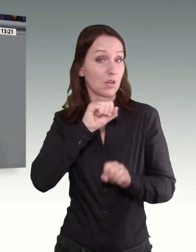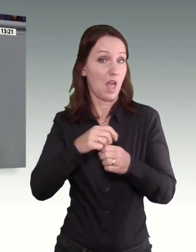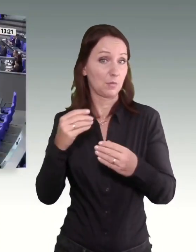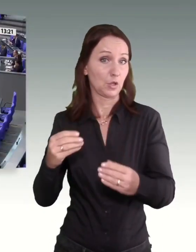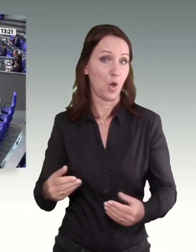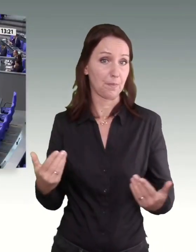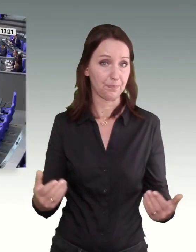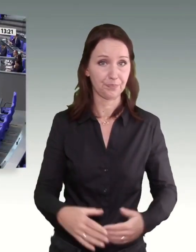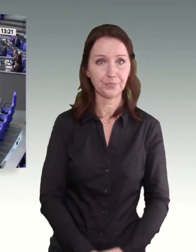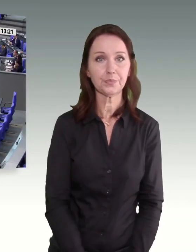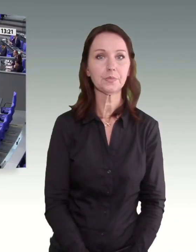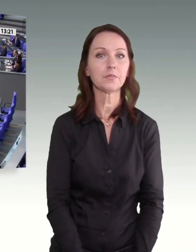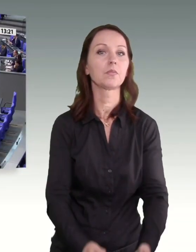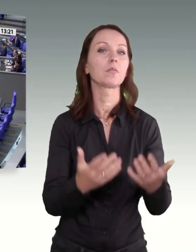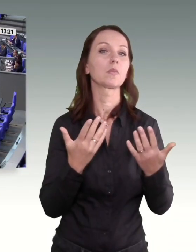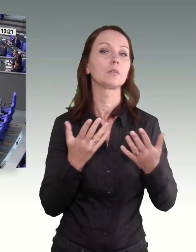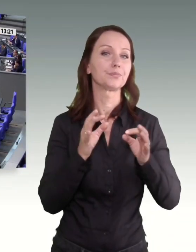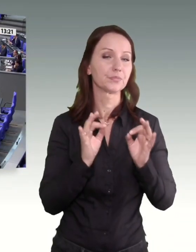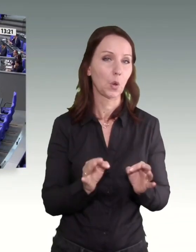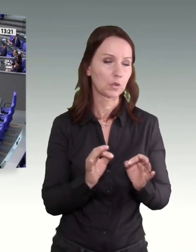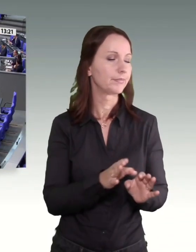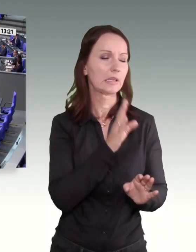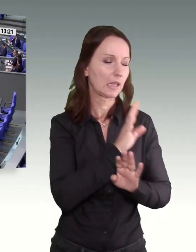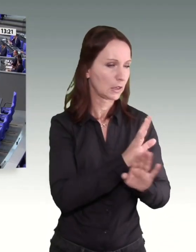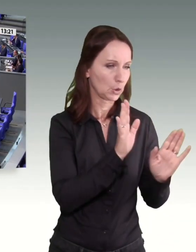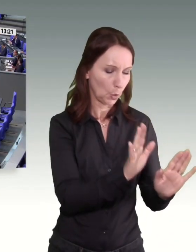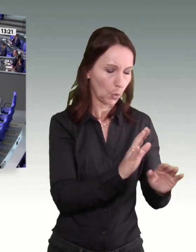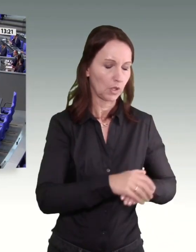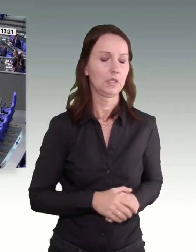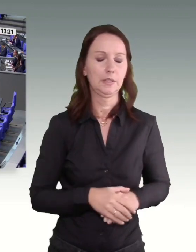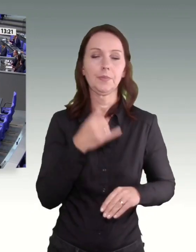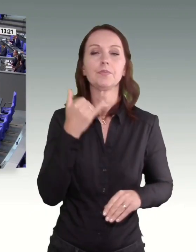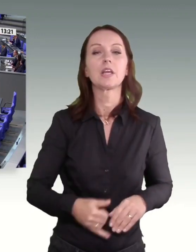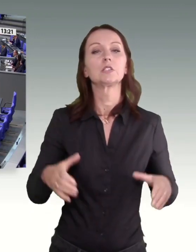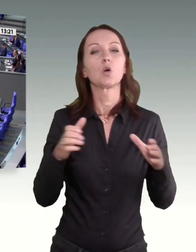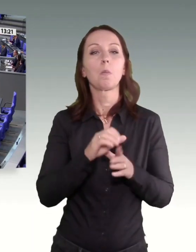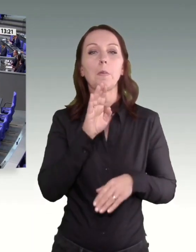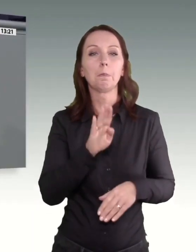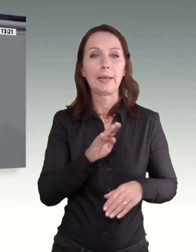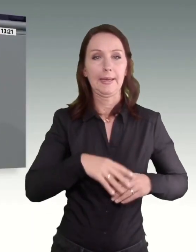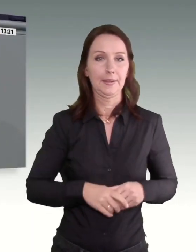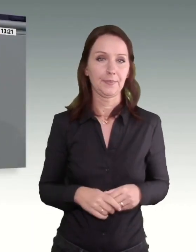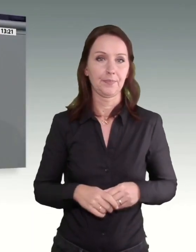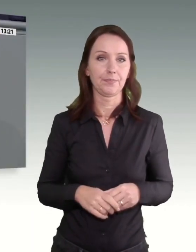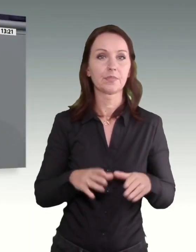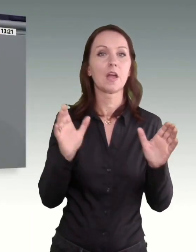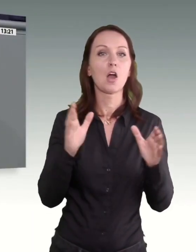Genug kommen wir zur Gruppe W, also zur Gruppe Wagner.